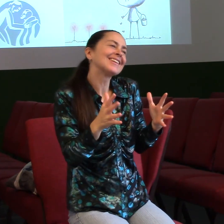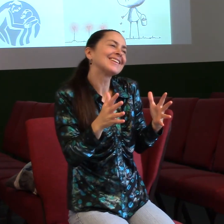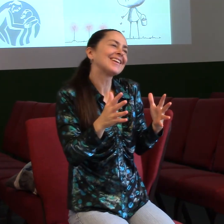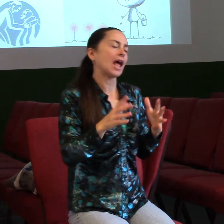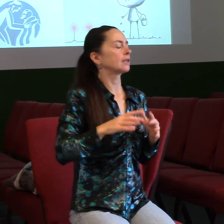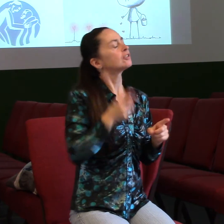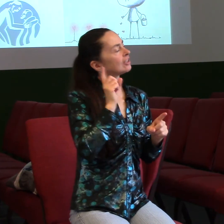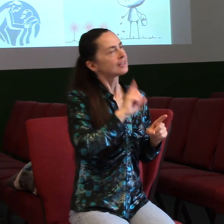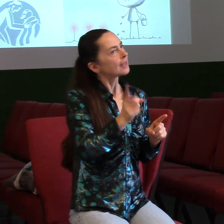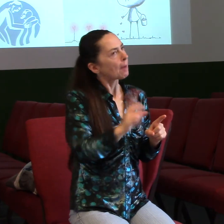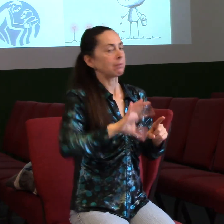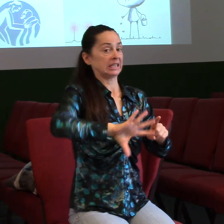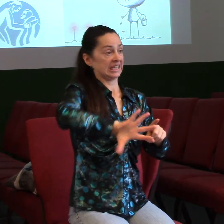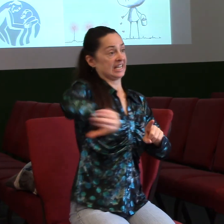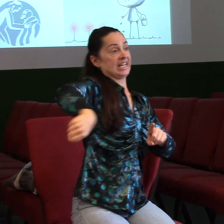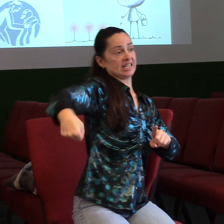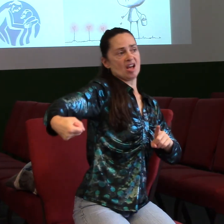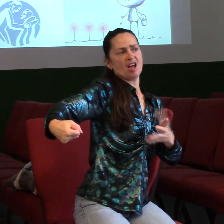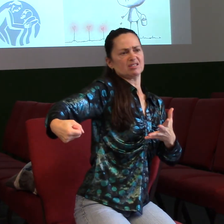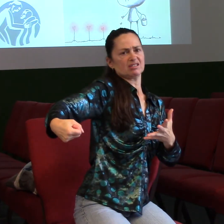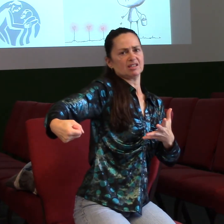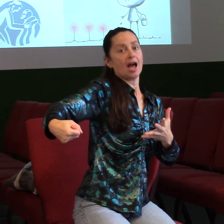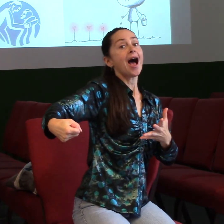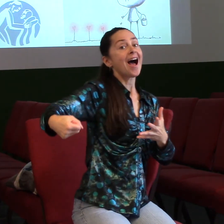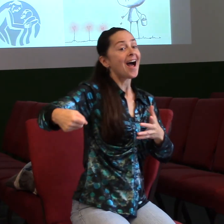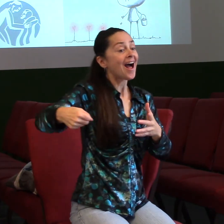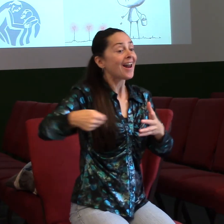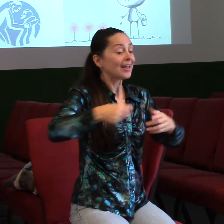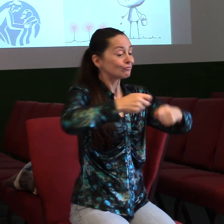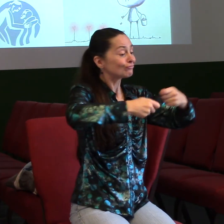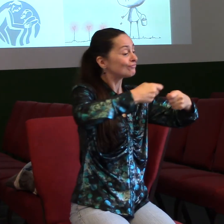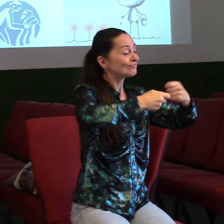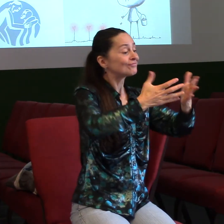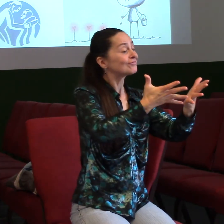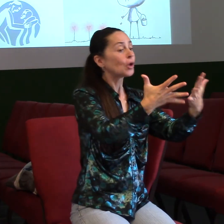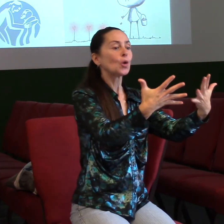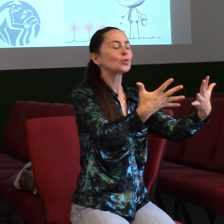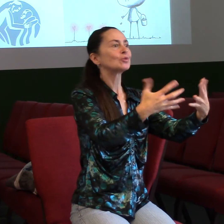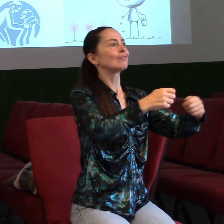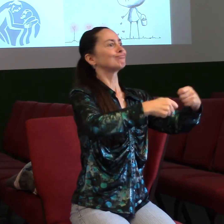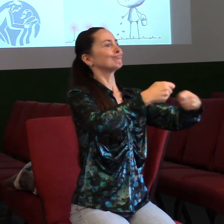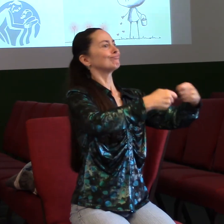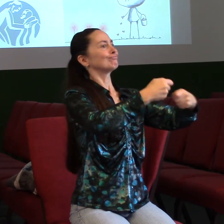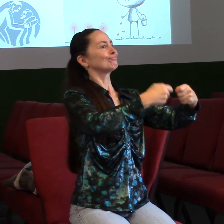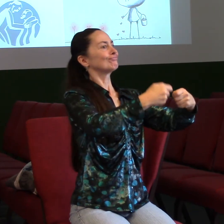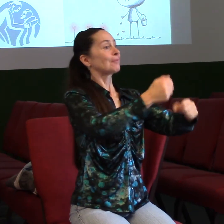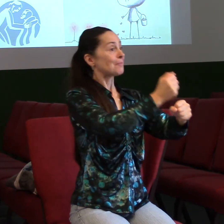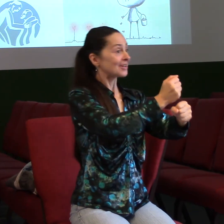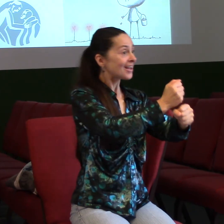ale je tam napsané, ať radí ji přiloží ruce k pořádné práci, aby se měl o co rozdělit s potřebnými. Aby mohl dávat